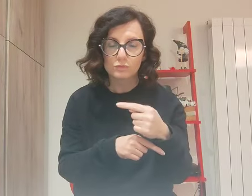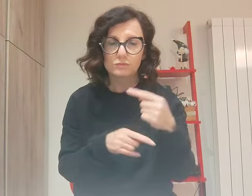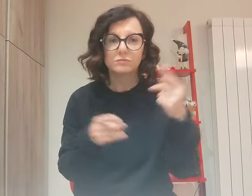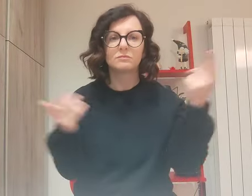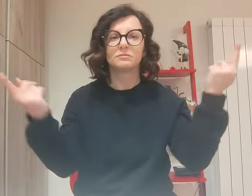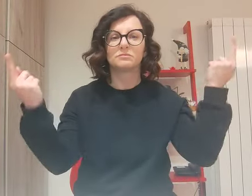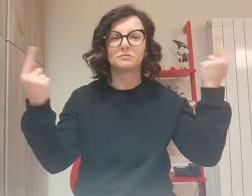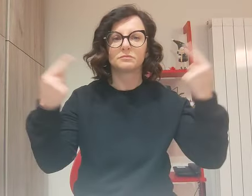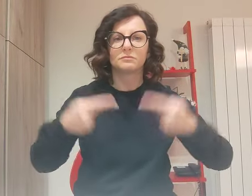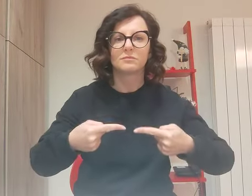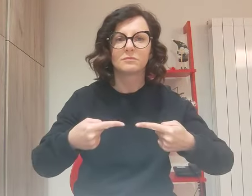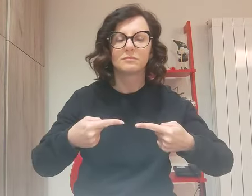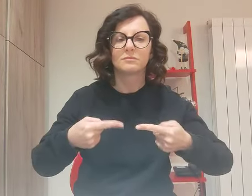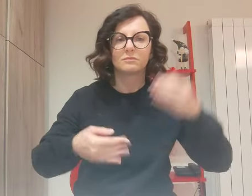essere sottoposto al giudizio